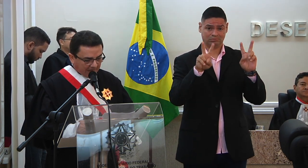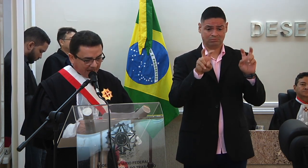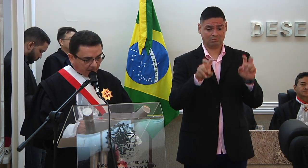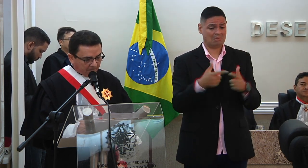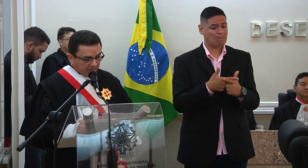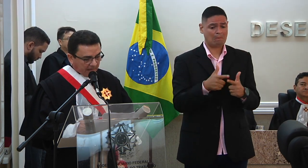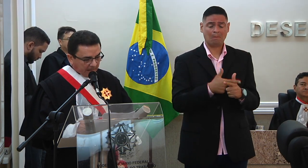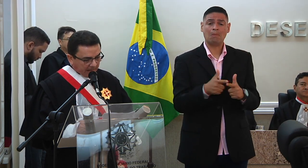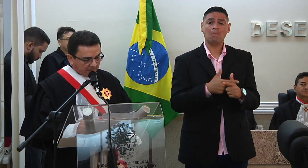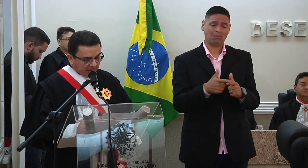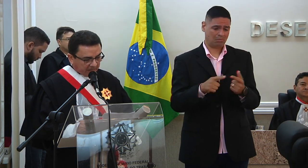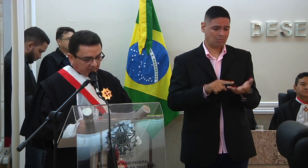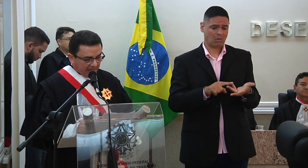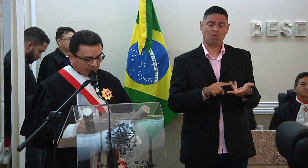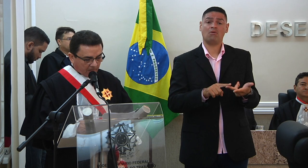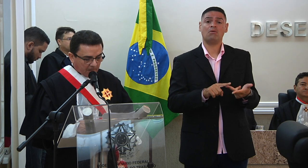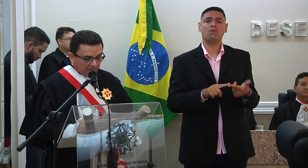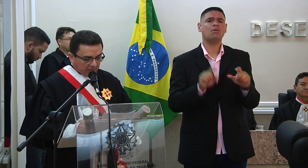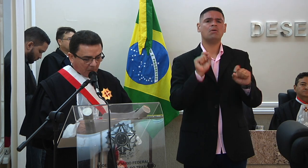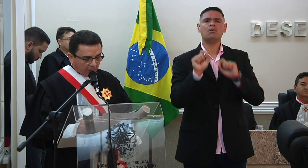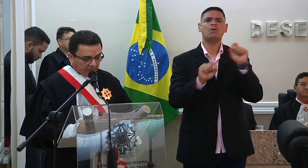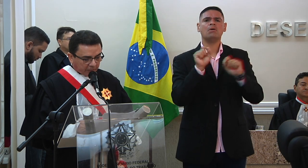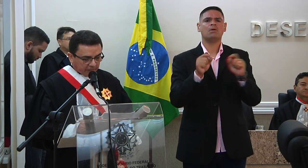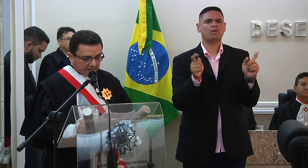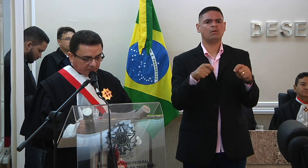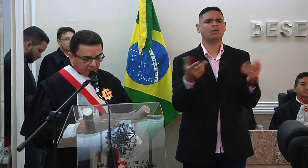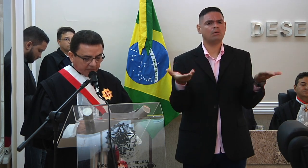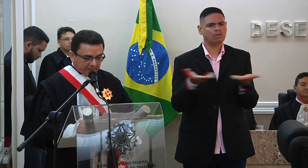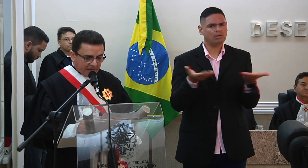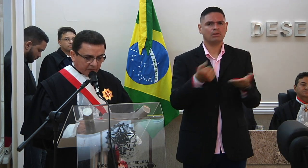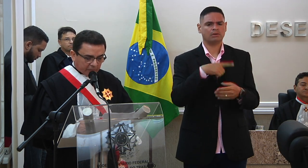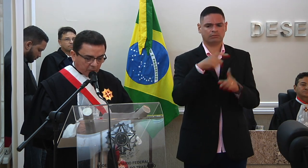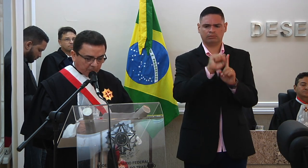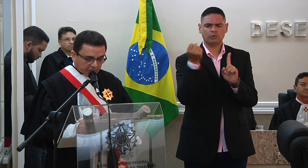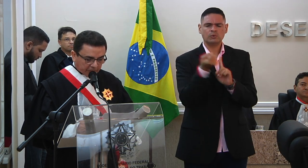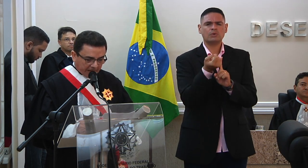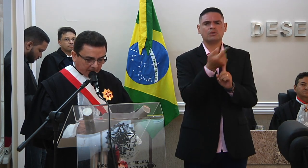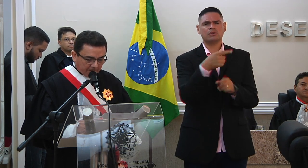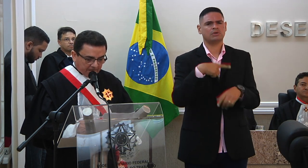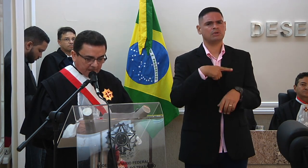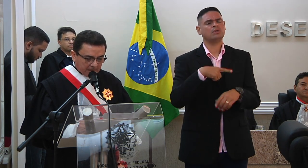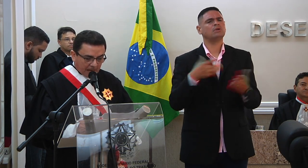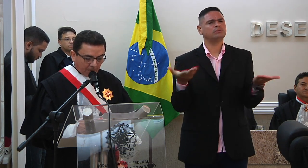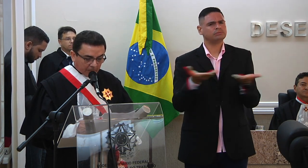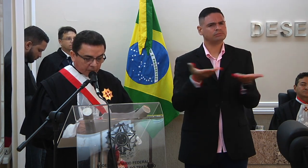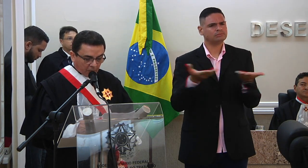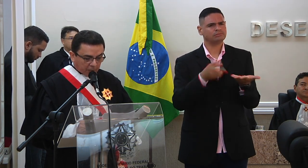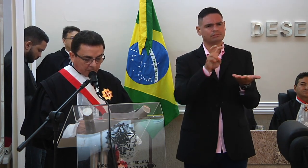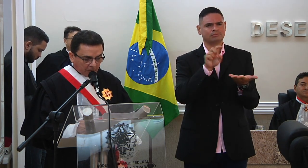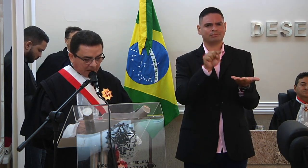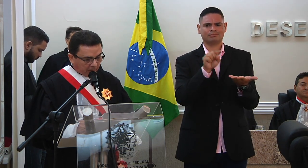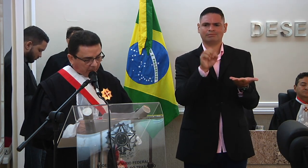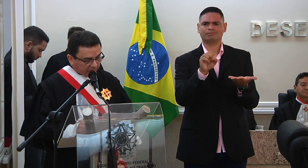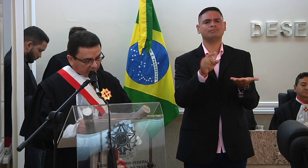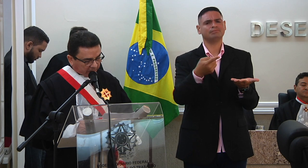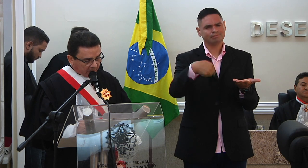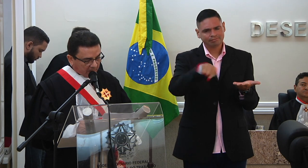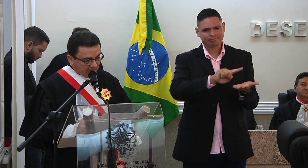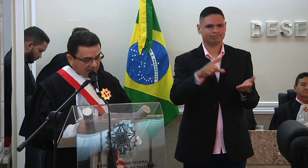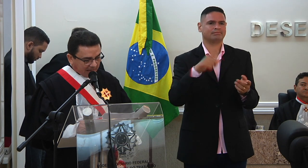no mundo do trabalho é representado pelo alvorecer da sociedade 5.0 da qual somos